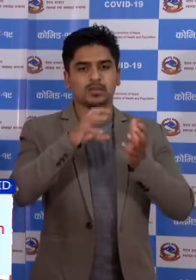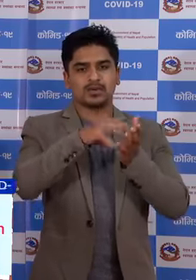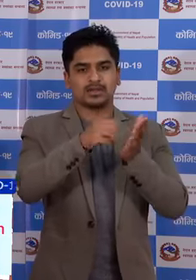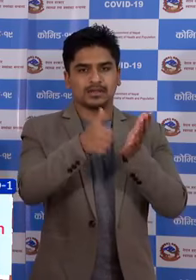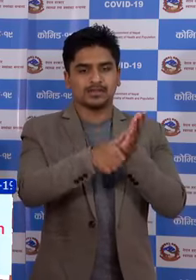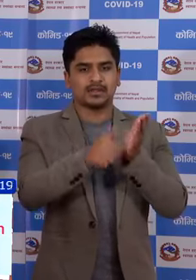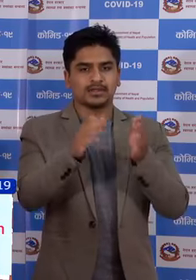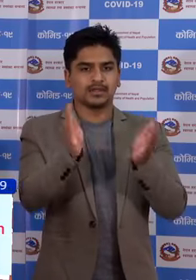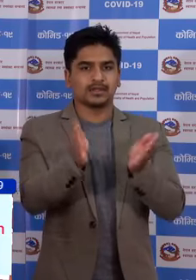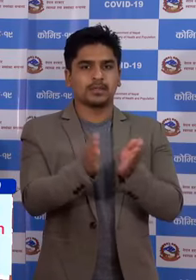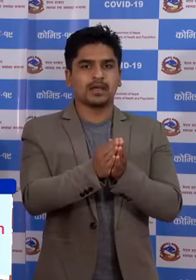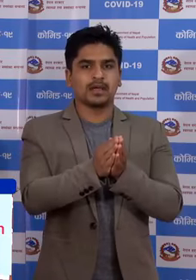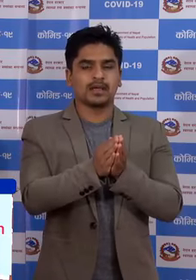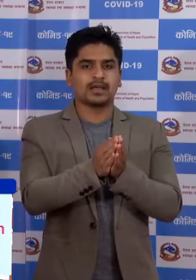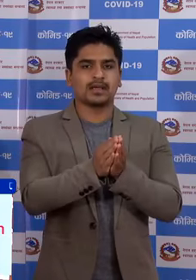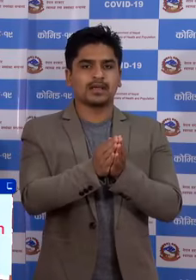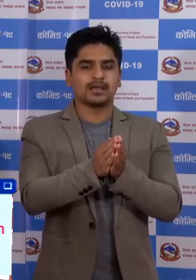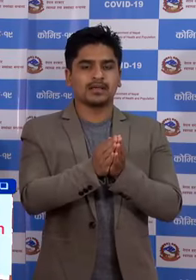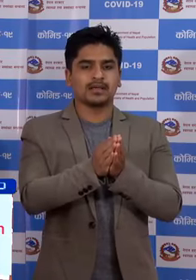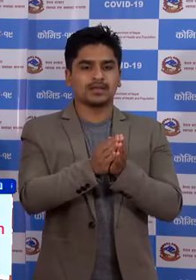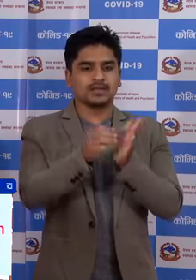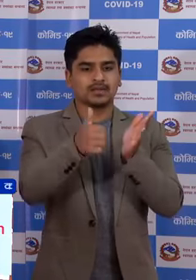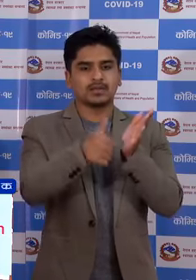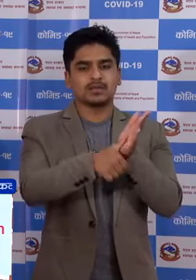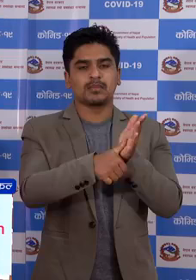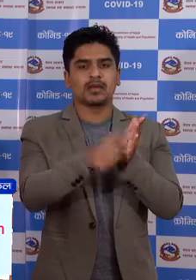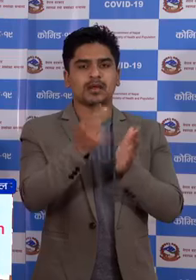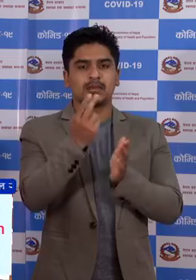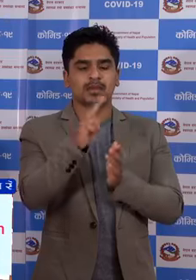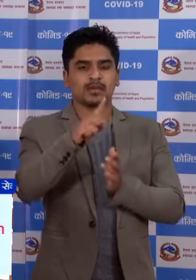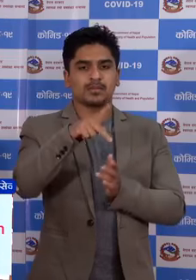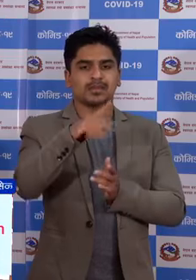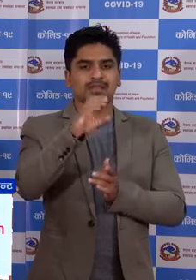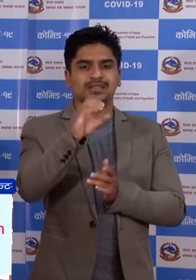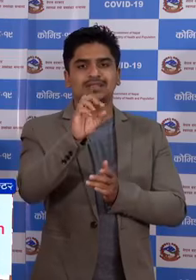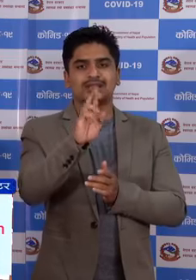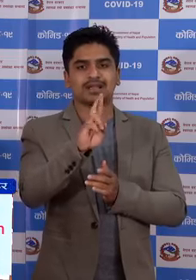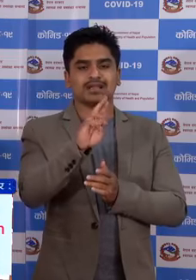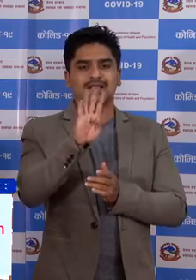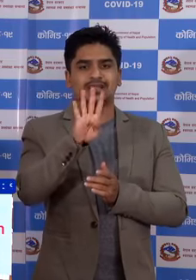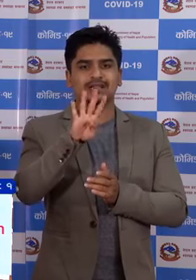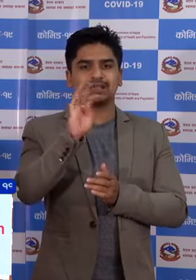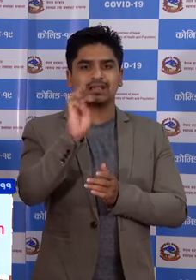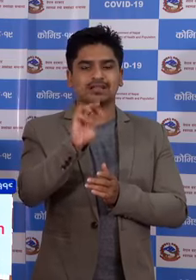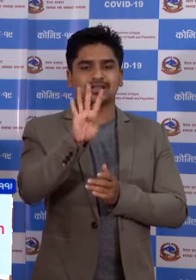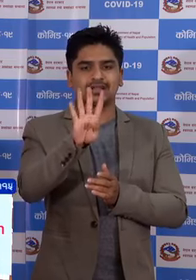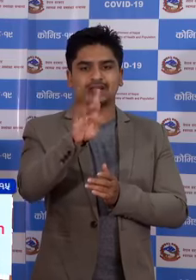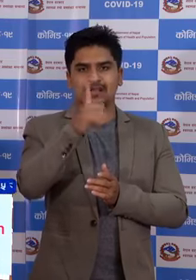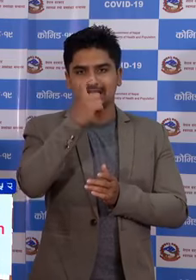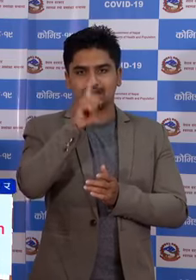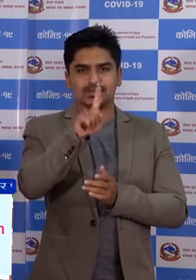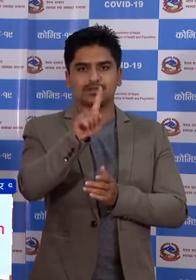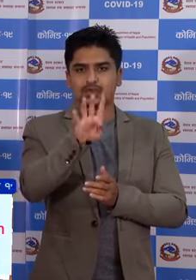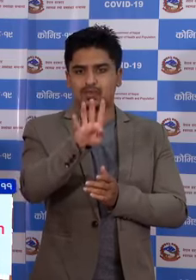जम्मां टेस्ट भएको PCR 4444,